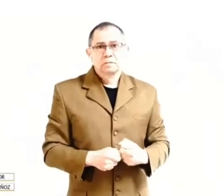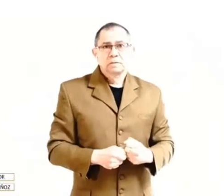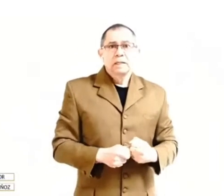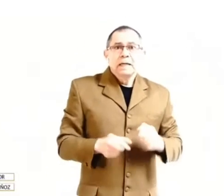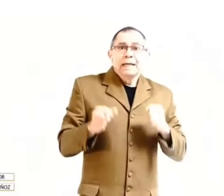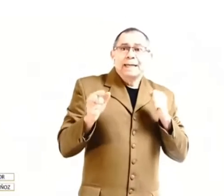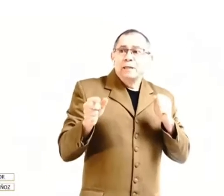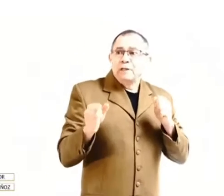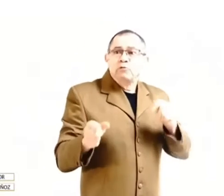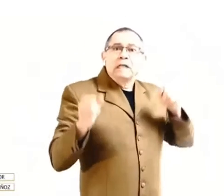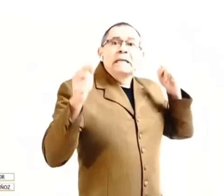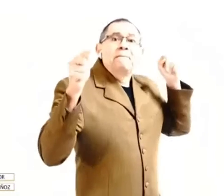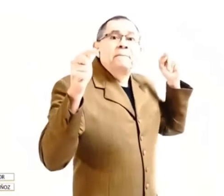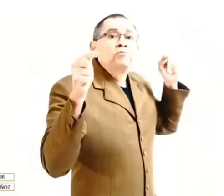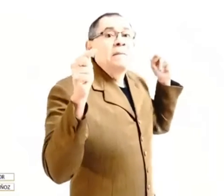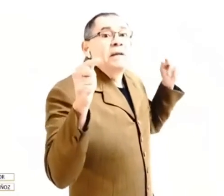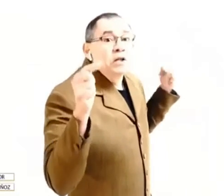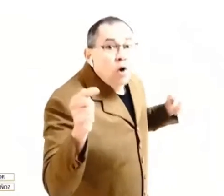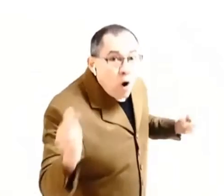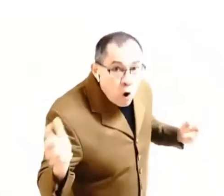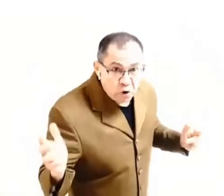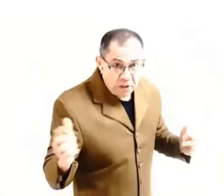que doctrina usted predicó hoy